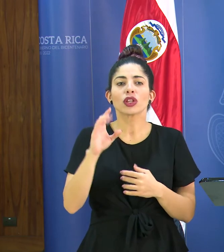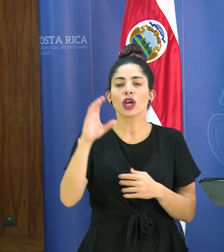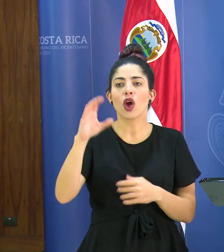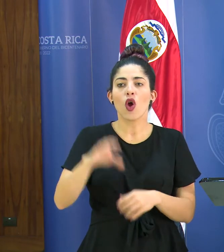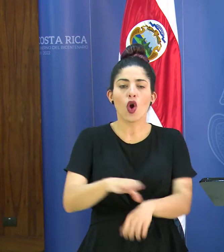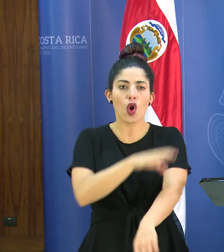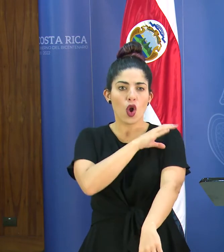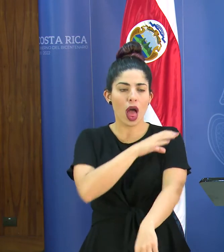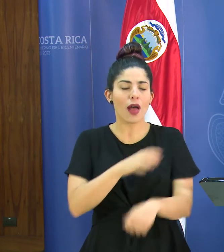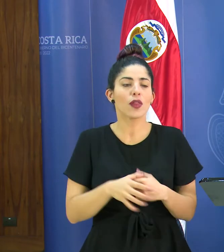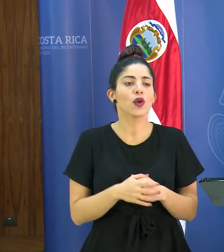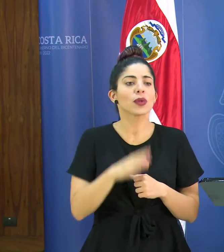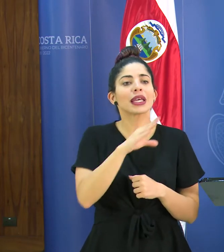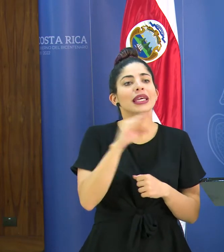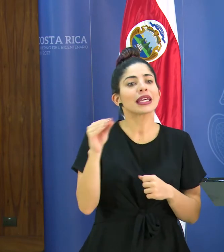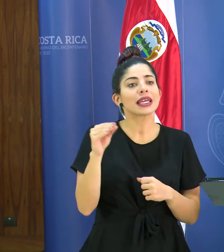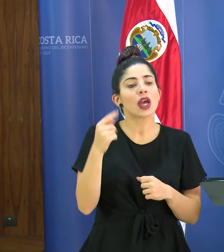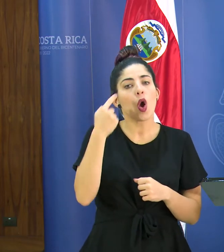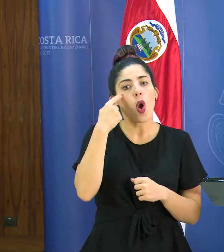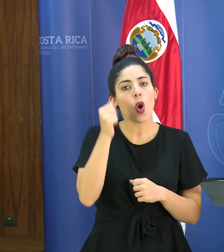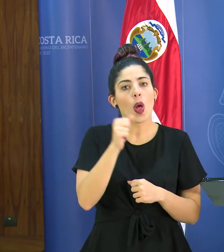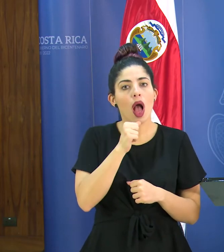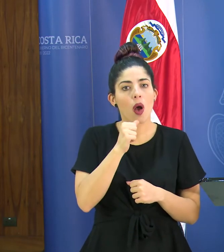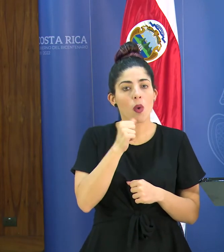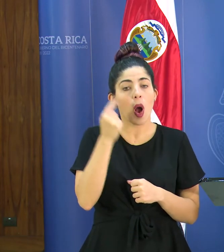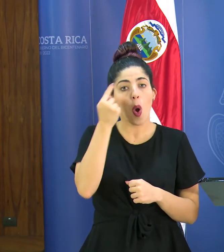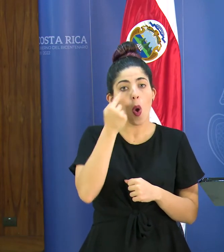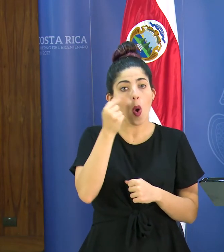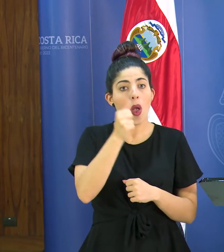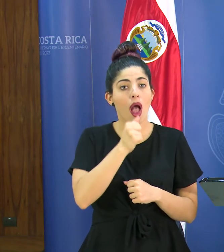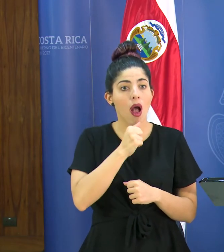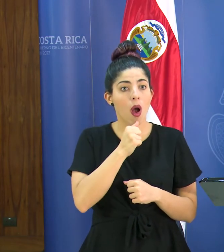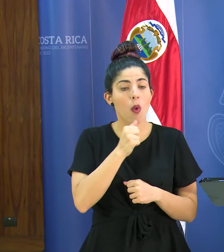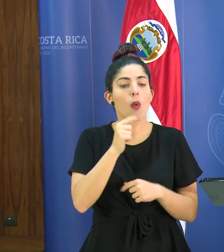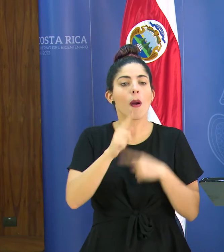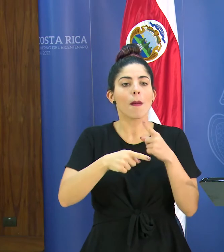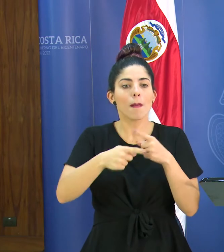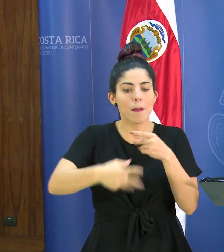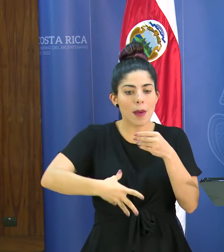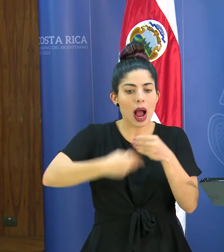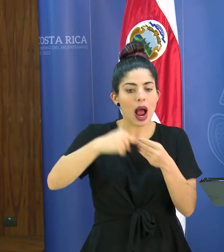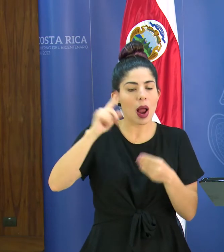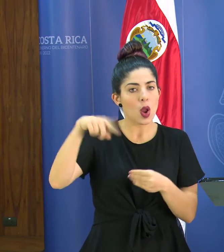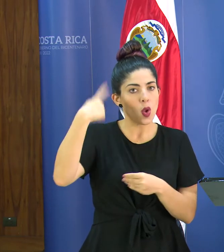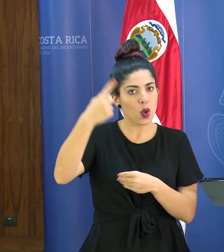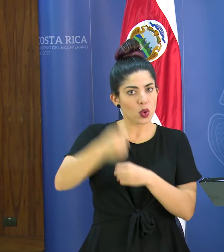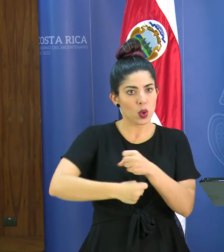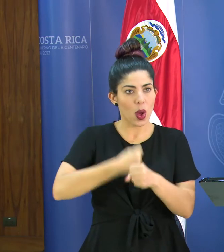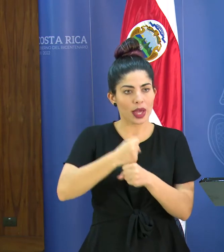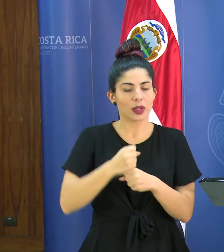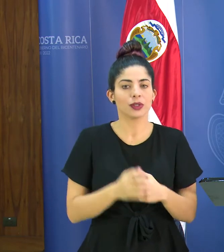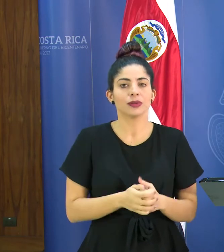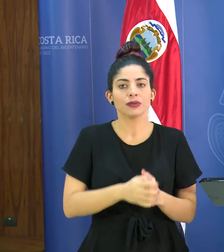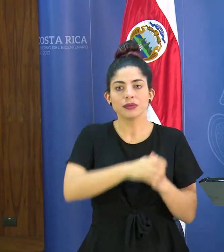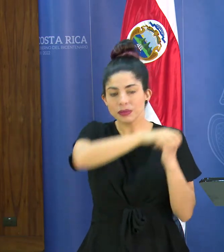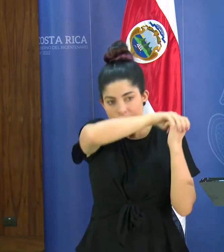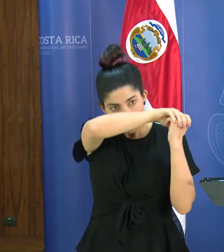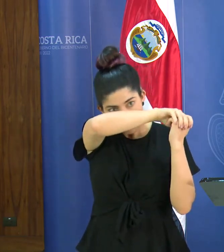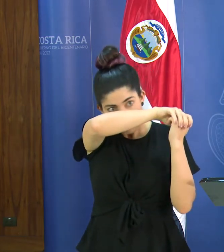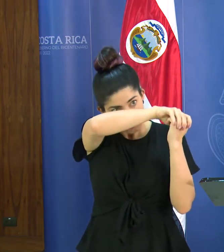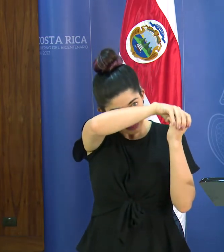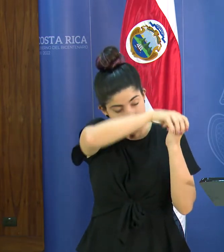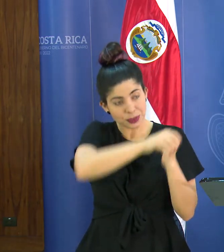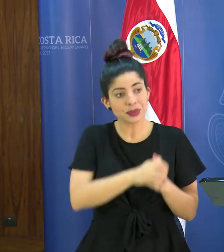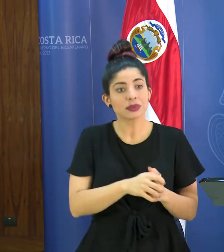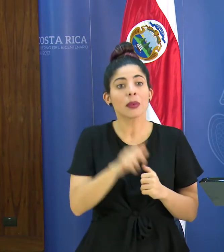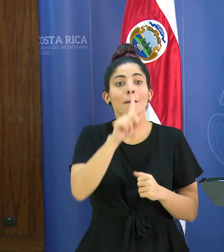Coronado y también Ojo de Agua pero Ojo de Agua se estará incorporando el próximo año Las consultas